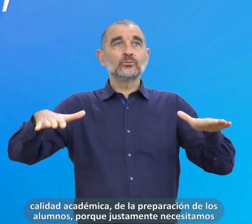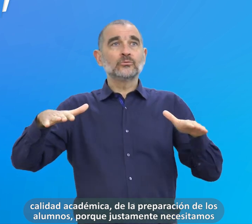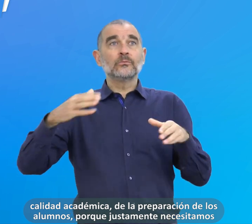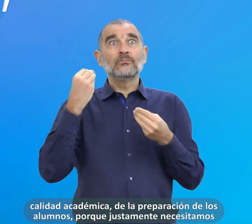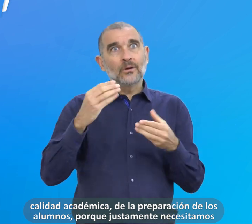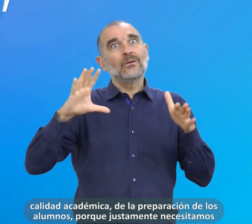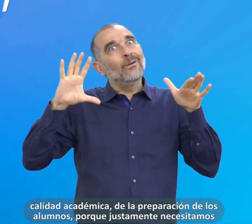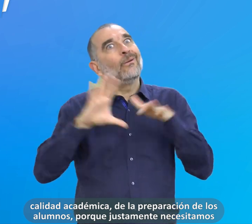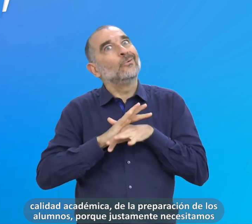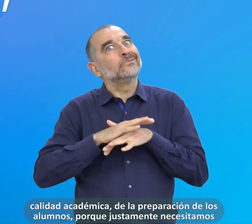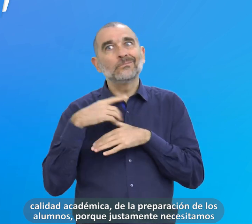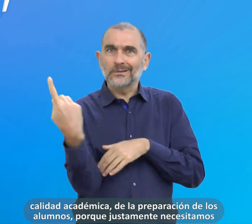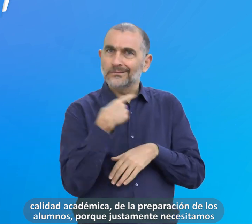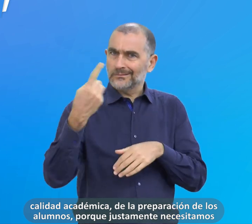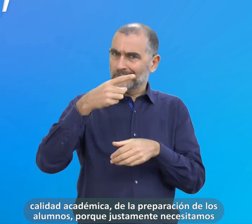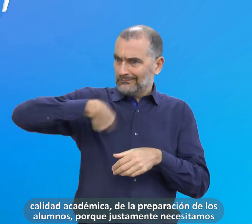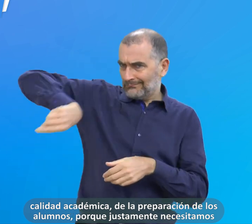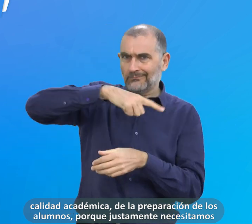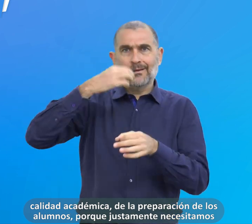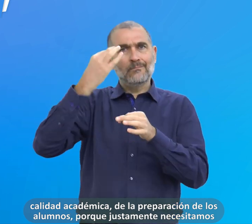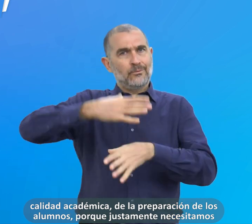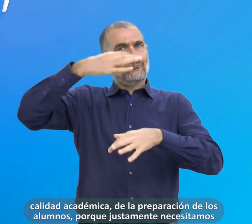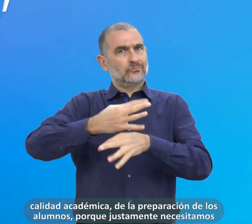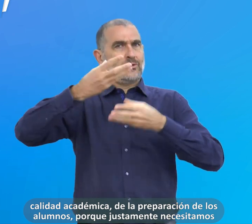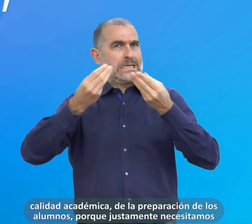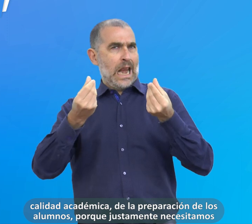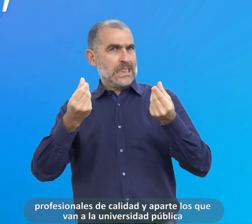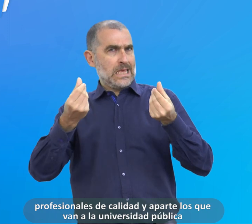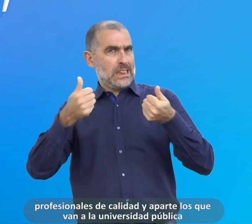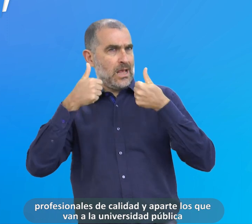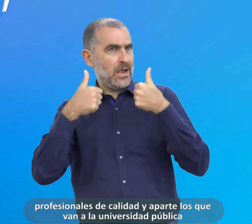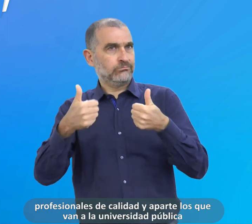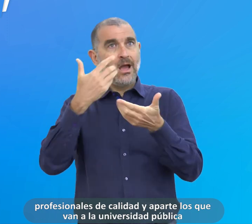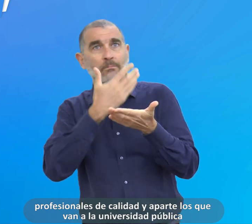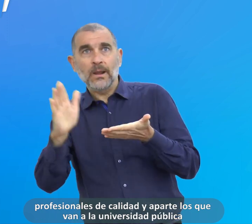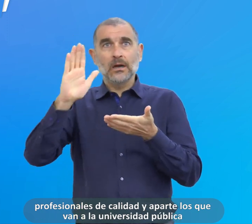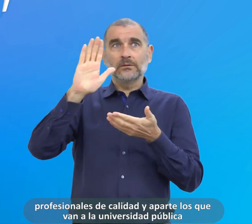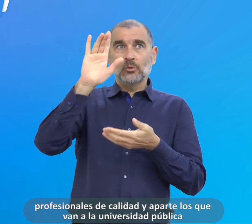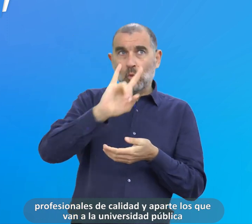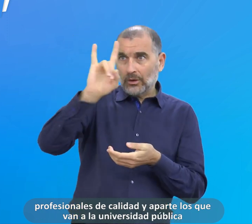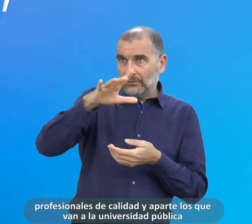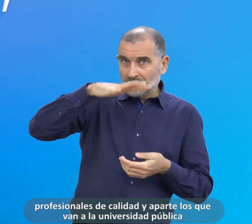preparación de los alumnos, porque justamente necesitamos profesionales de calidad, y